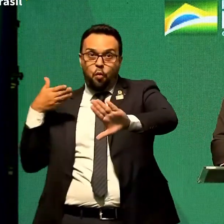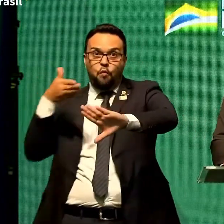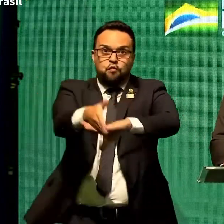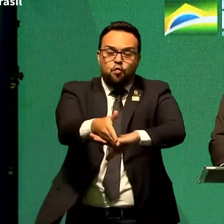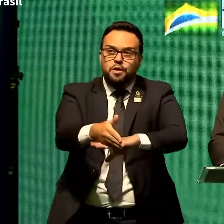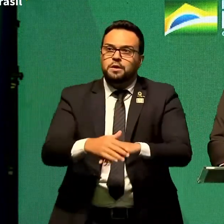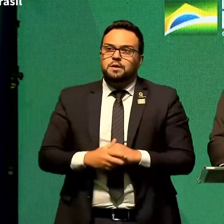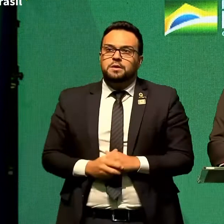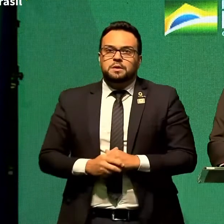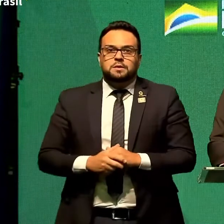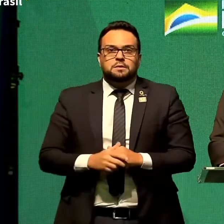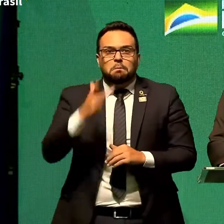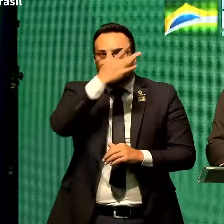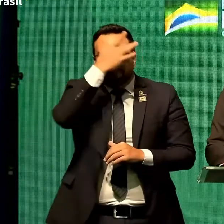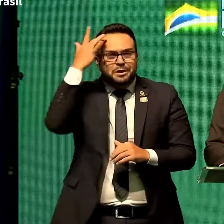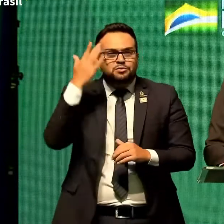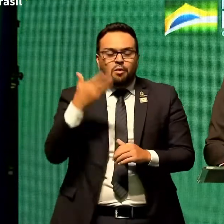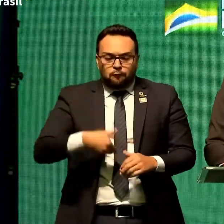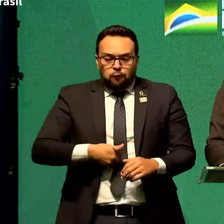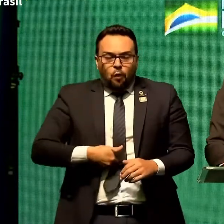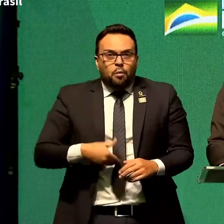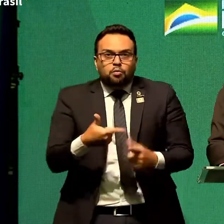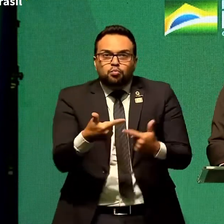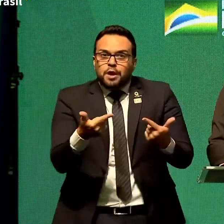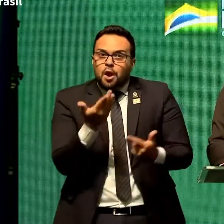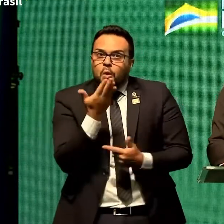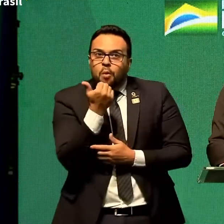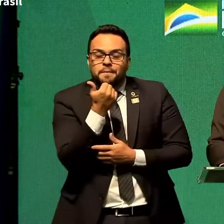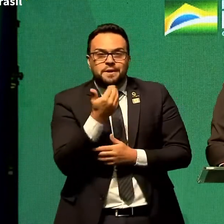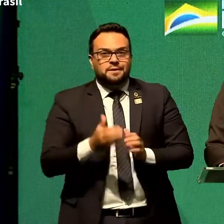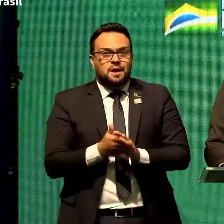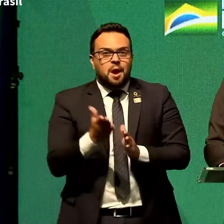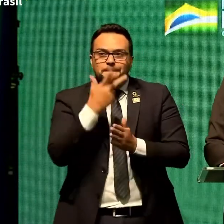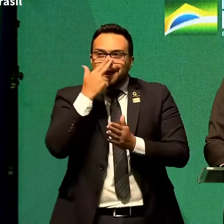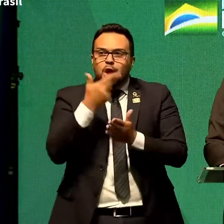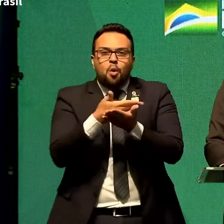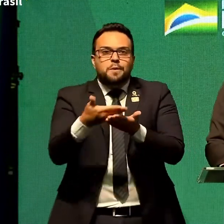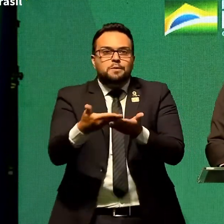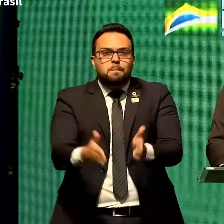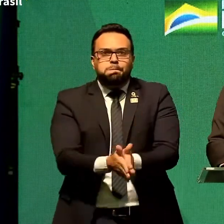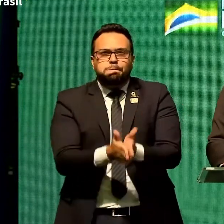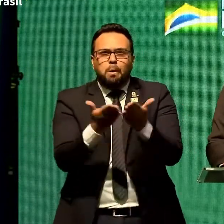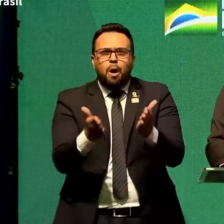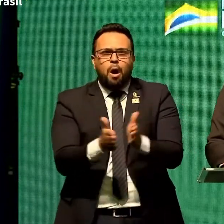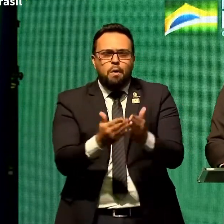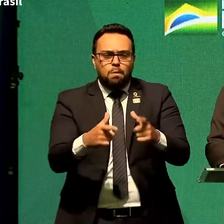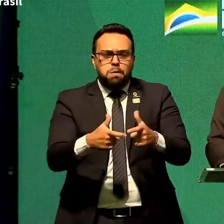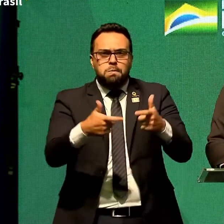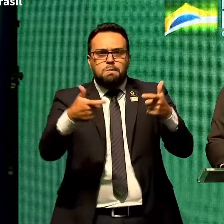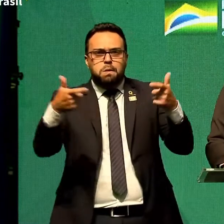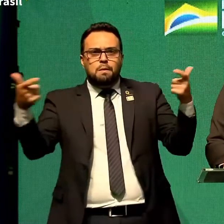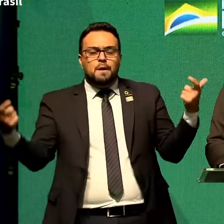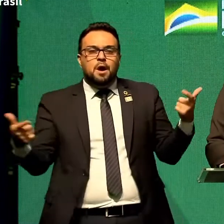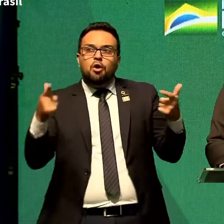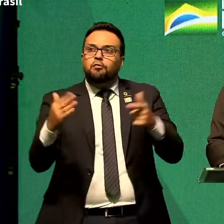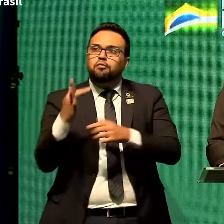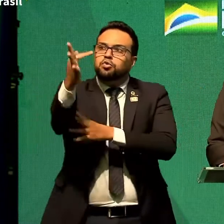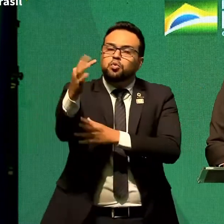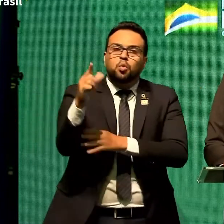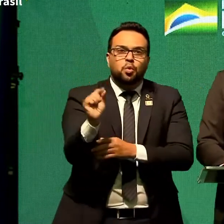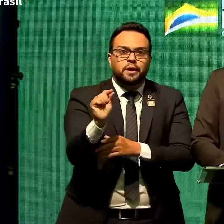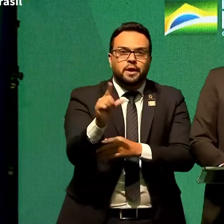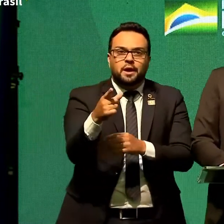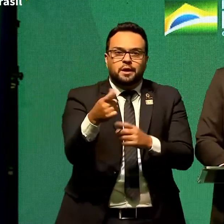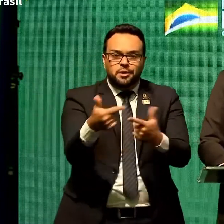estão empobrecendo o povo brasileiro. Qual é o nosso futuro? Sem emprego, sem economia.